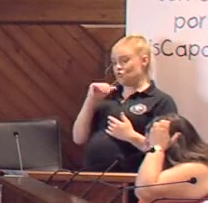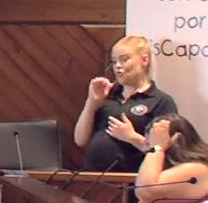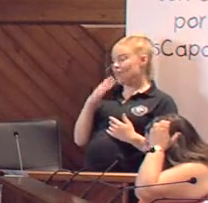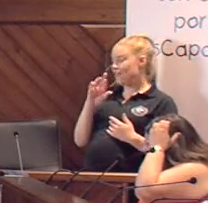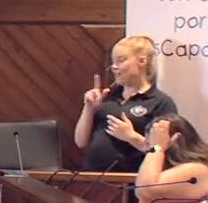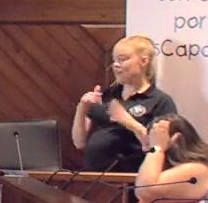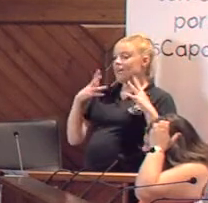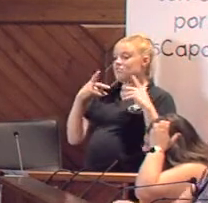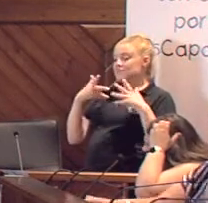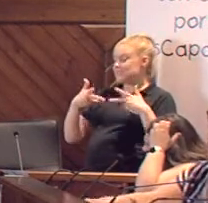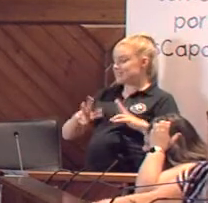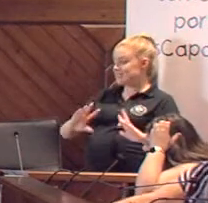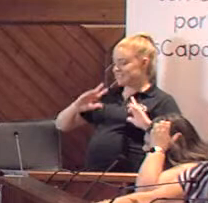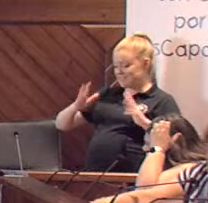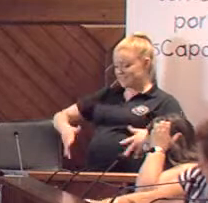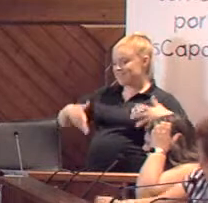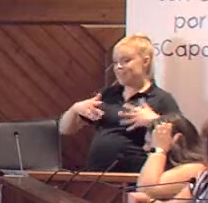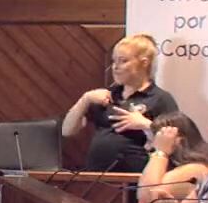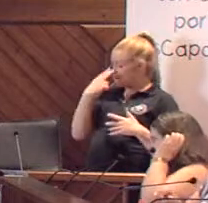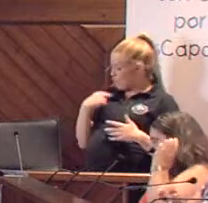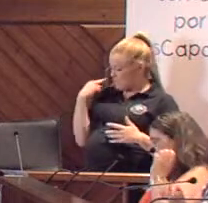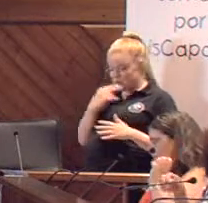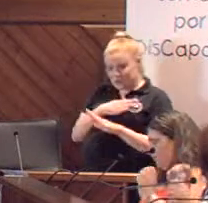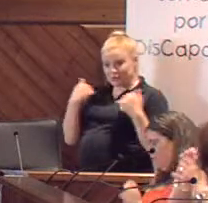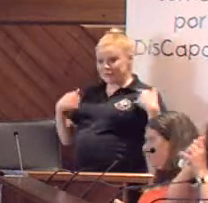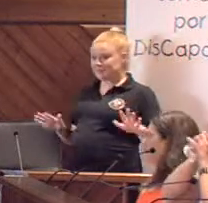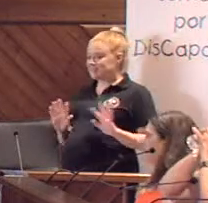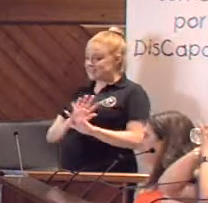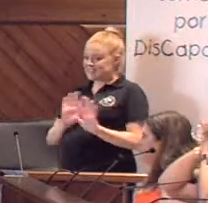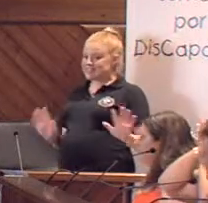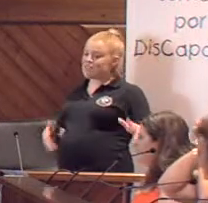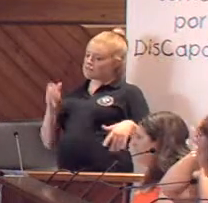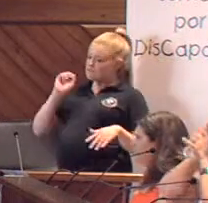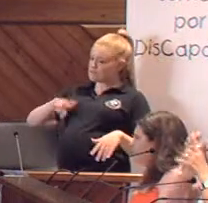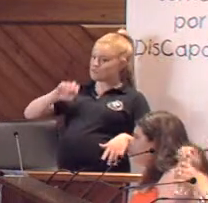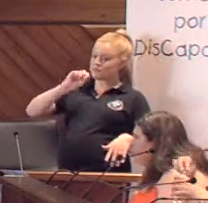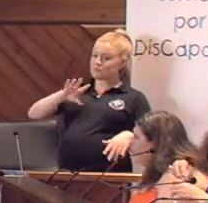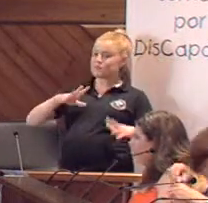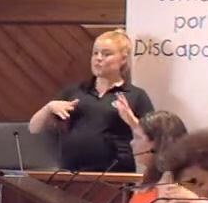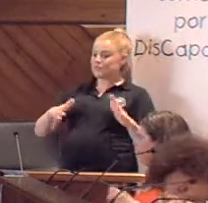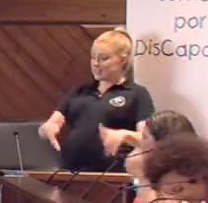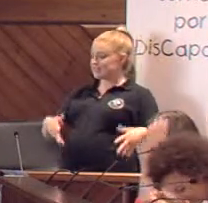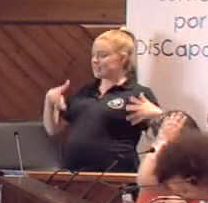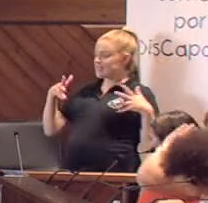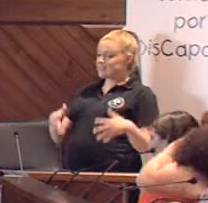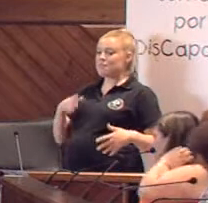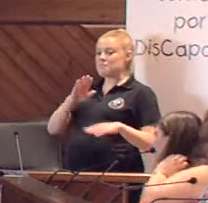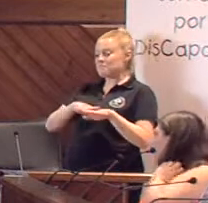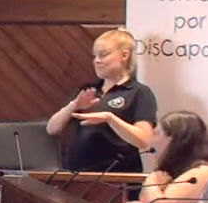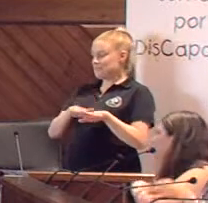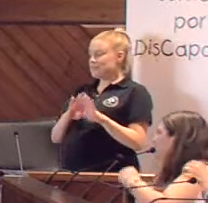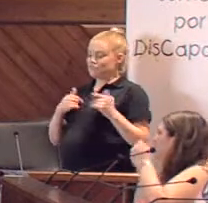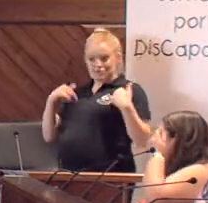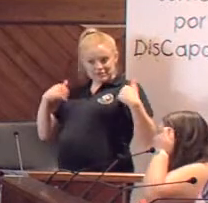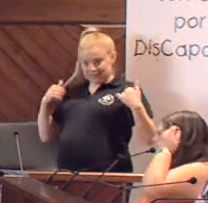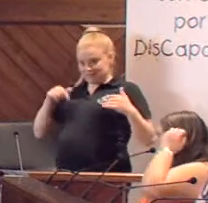montarnos en una silla de ruedas, ya me comprometo ya desde ahora, y darnos un paseíto de cercano a donde vosotros nos digáis para que veamos. Yo de